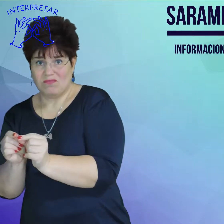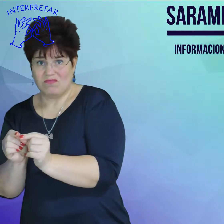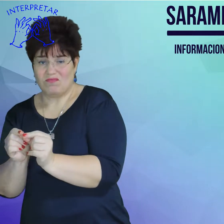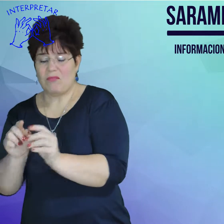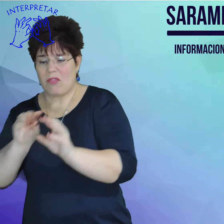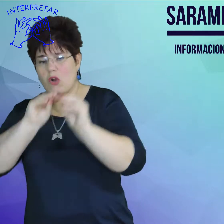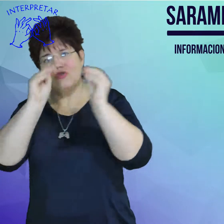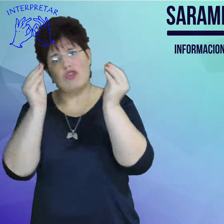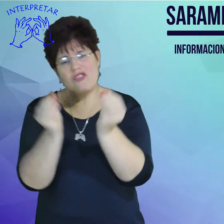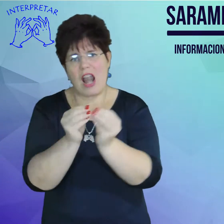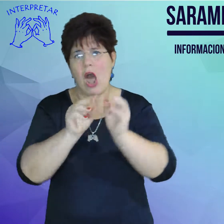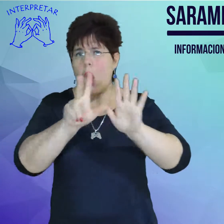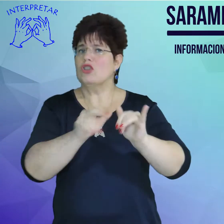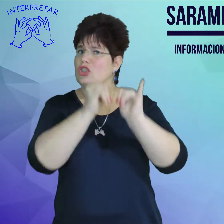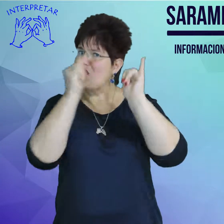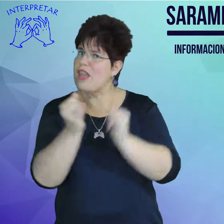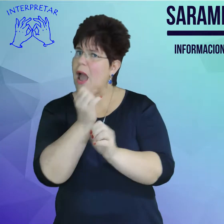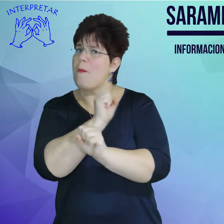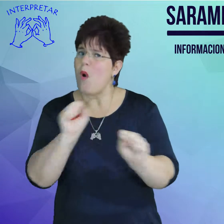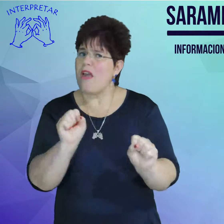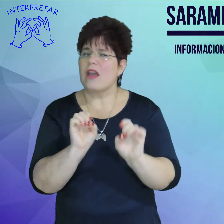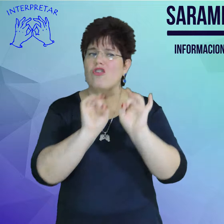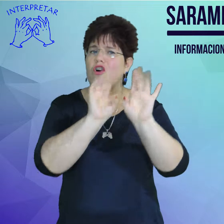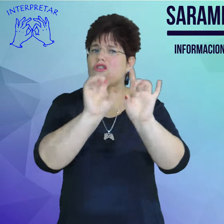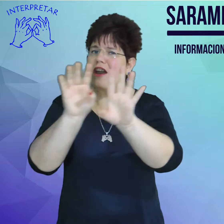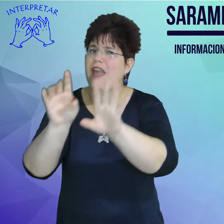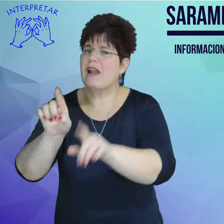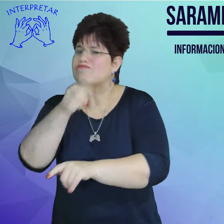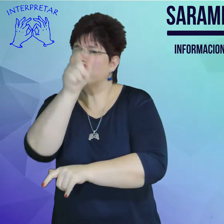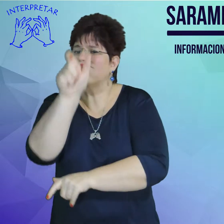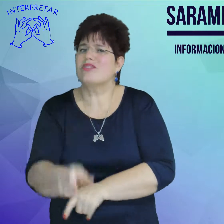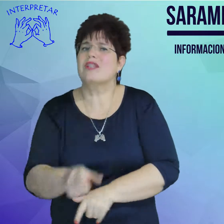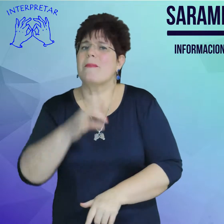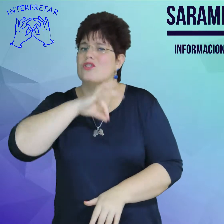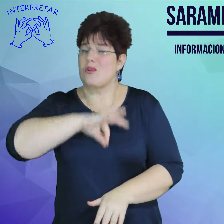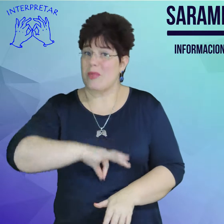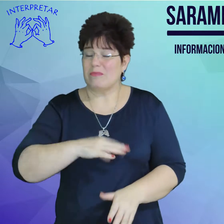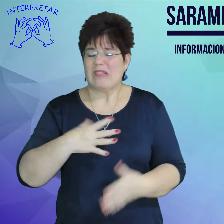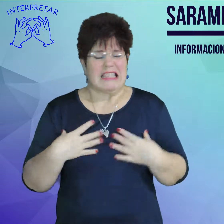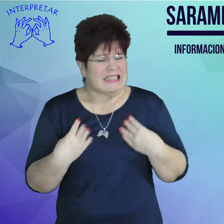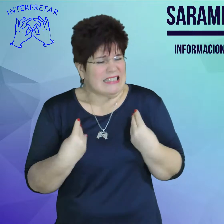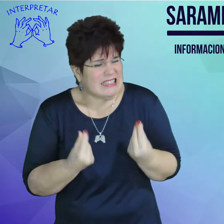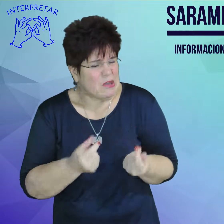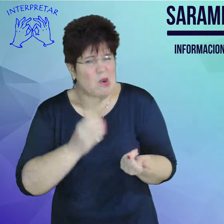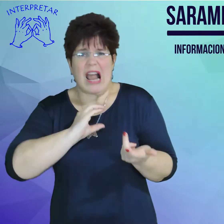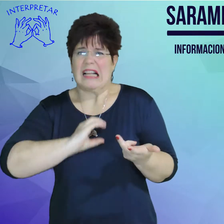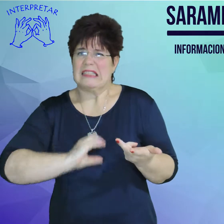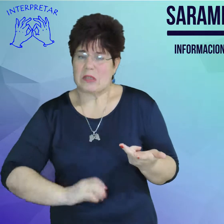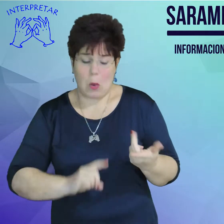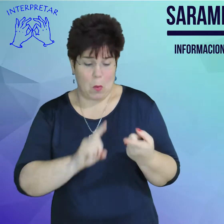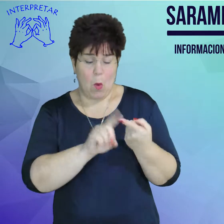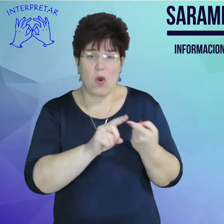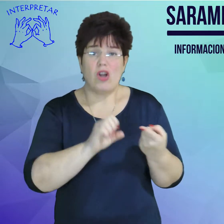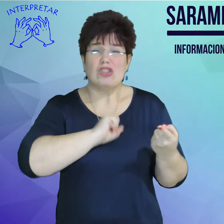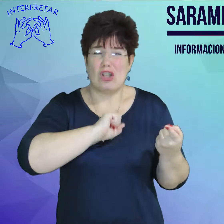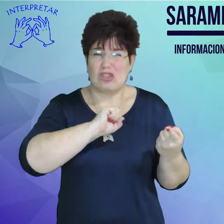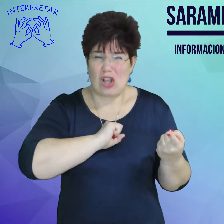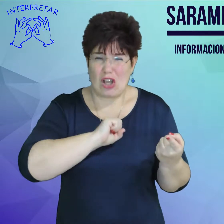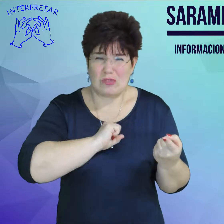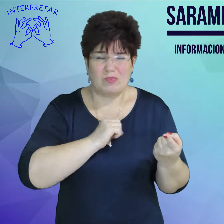puede contagiar el virus a otros. ¿Qué síntomas nos puede dar? Puede dar tos seca, es decir, una tos sin catarro, dolor de garganta,